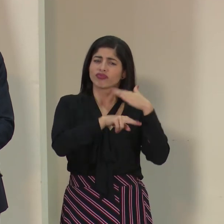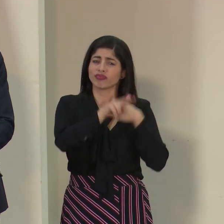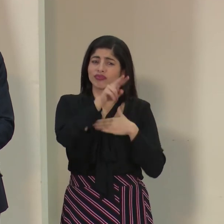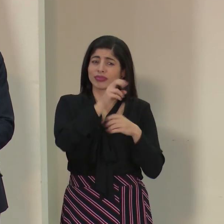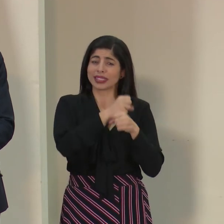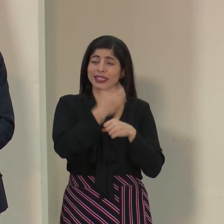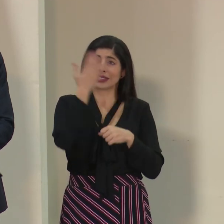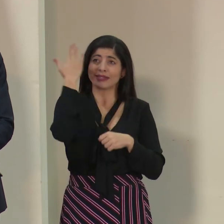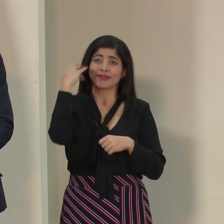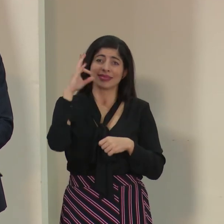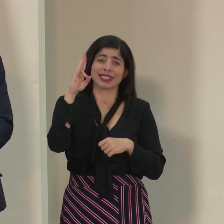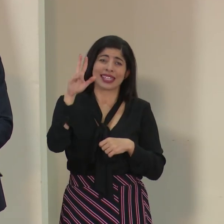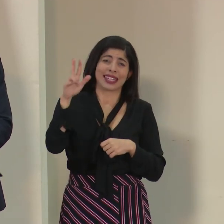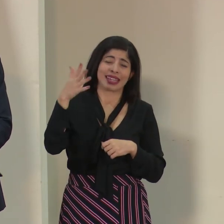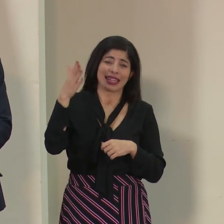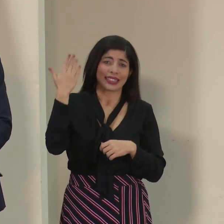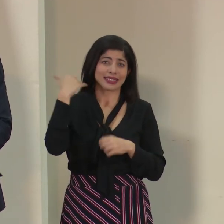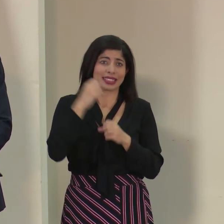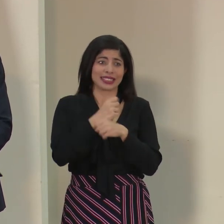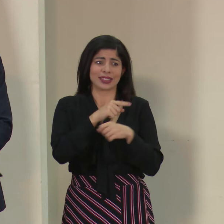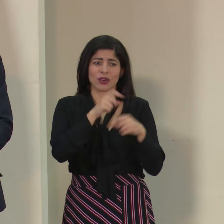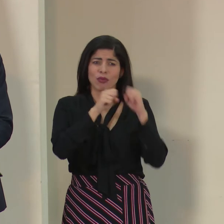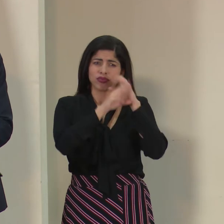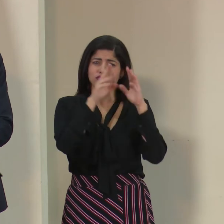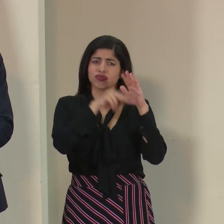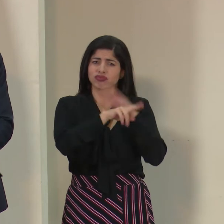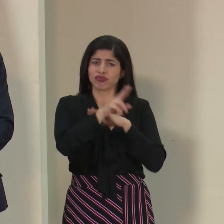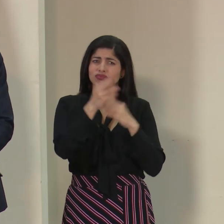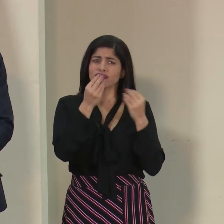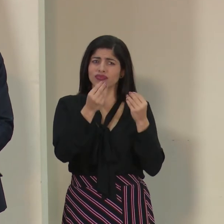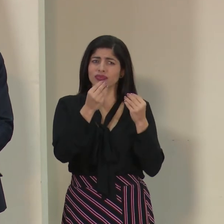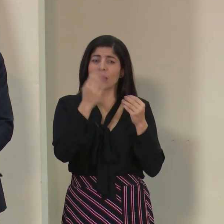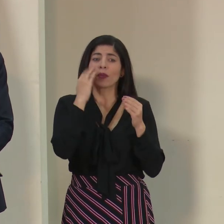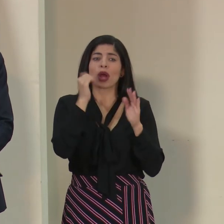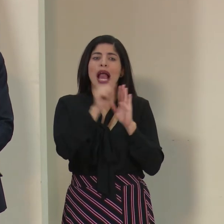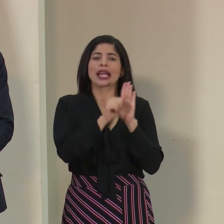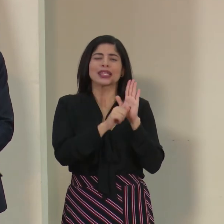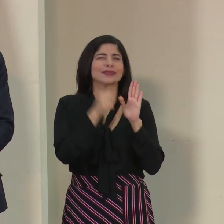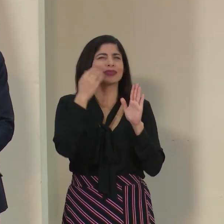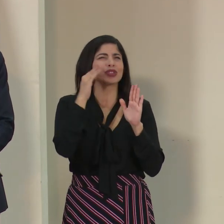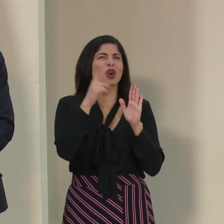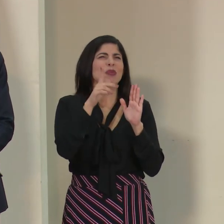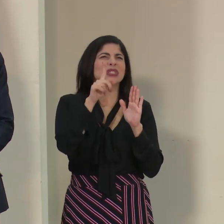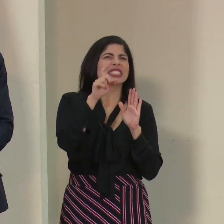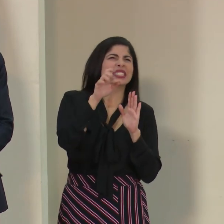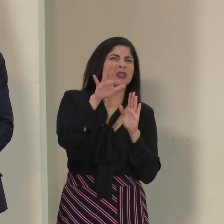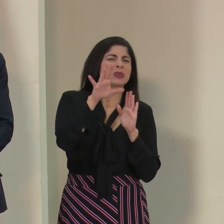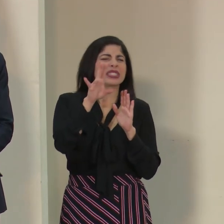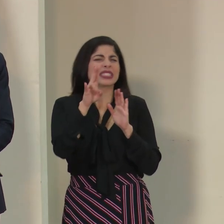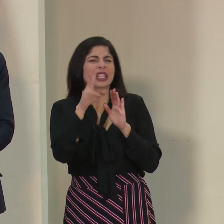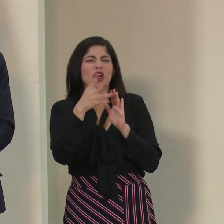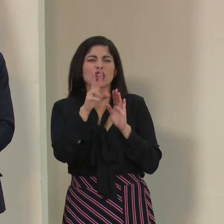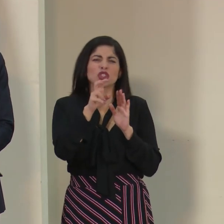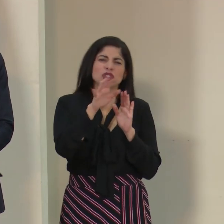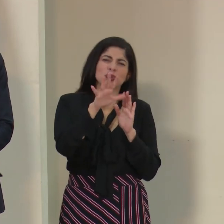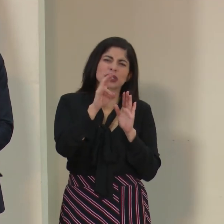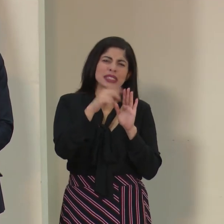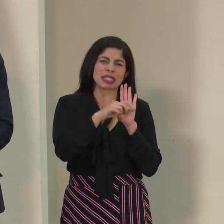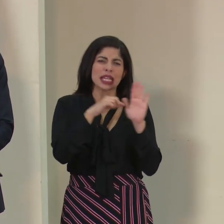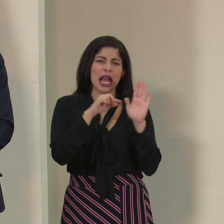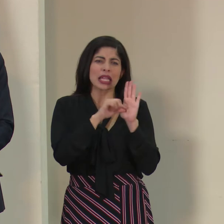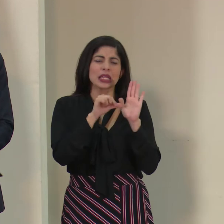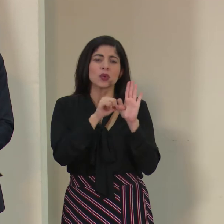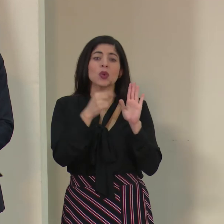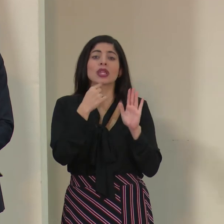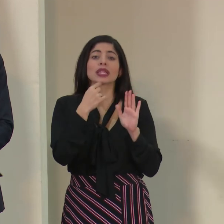73 o 73, y creo que el artículo, no en ese momento no principal, es como el 157 o el 257, dice muy